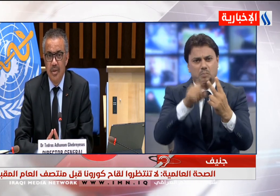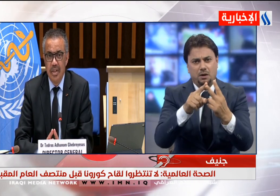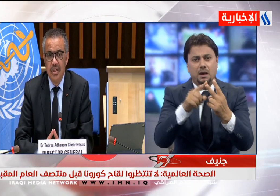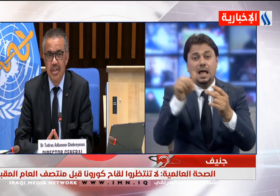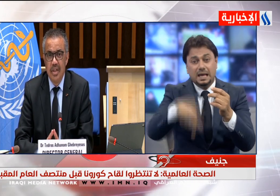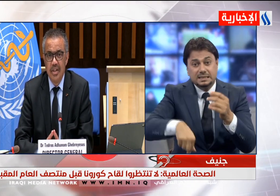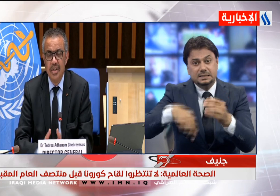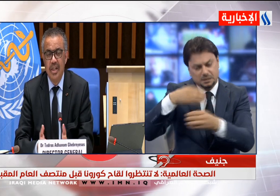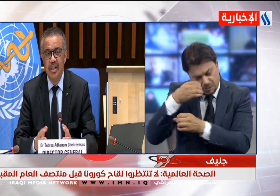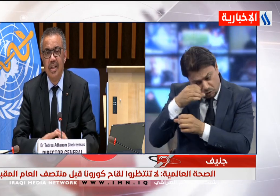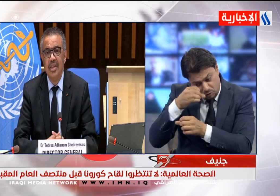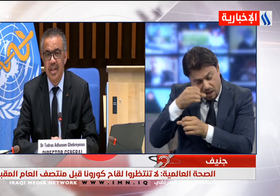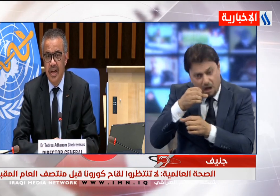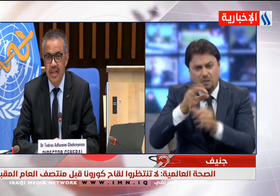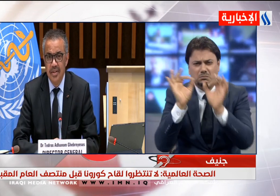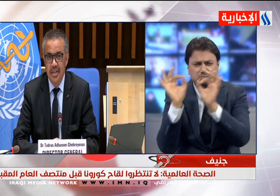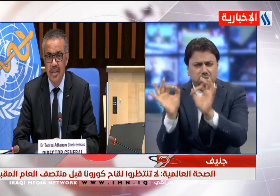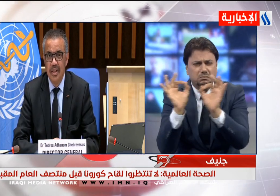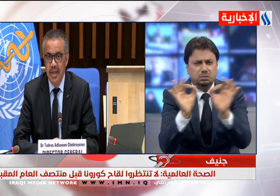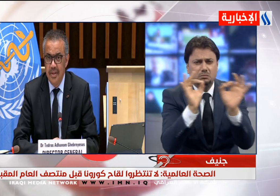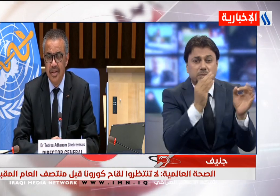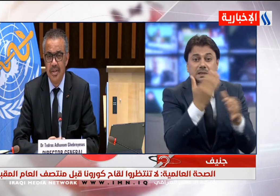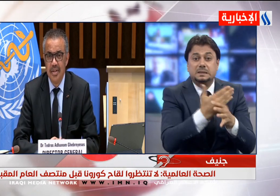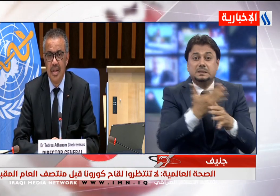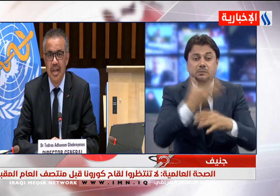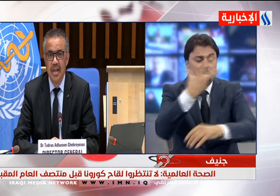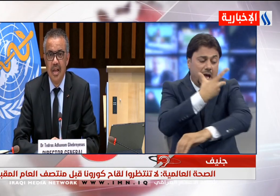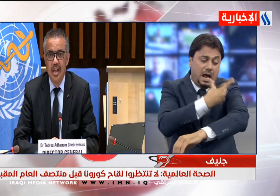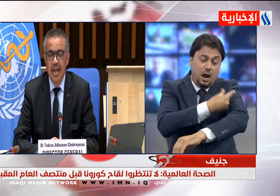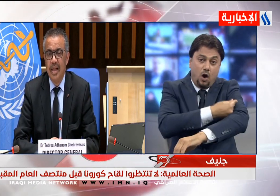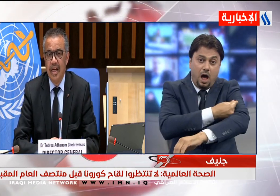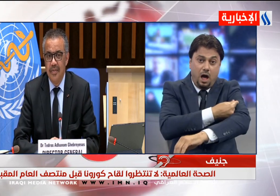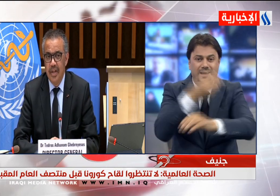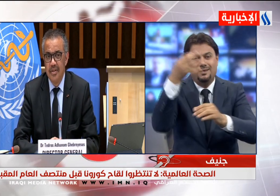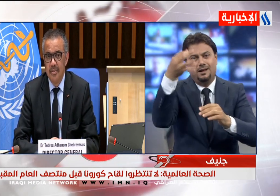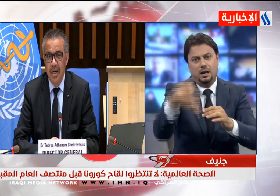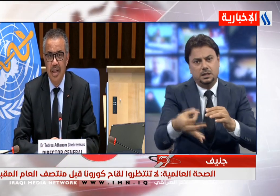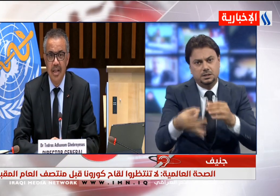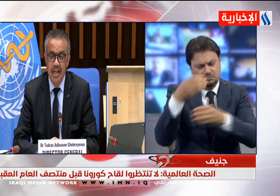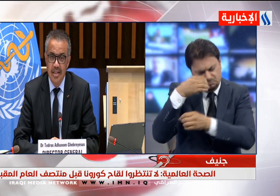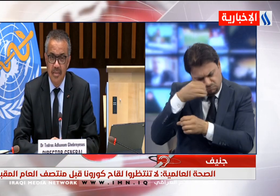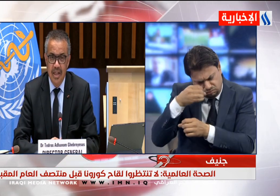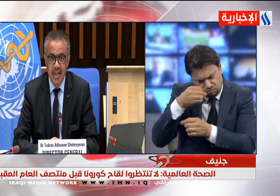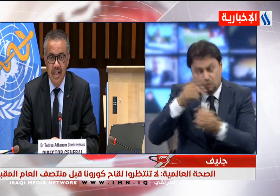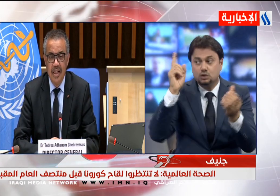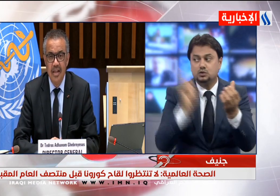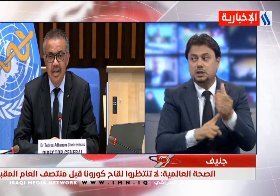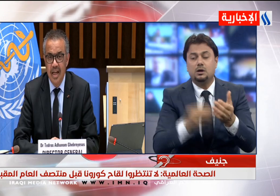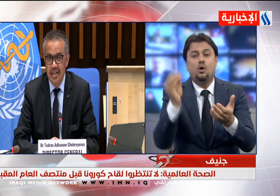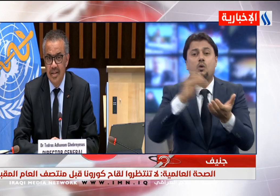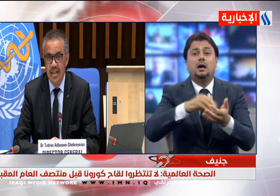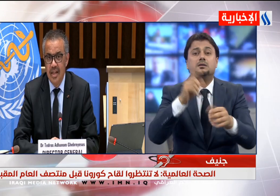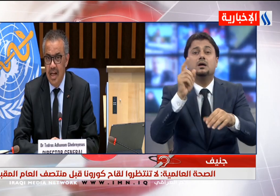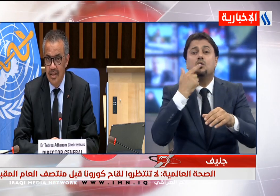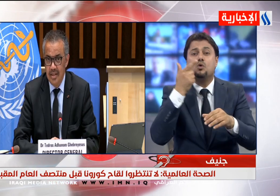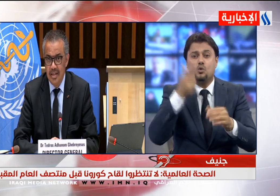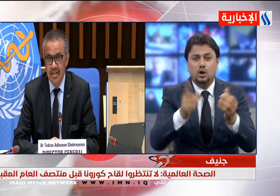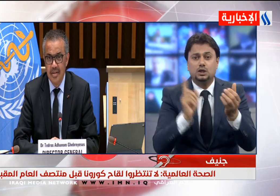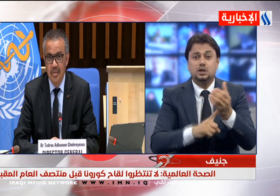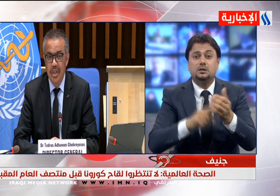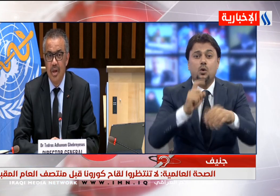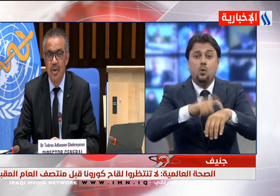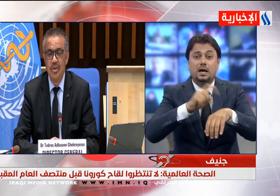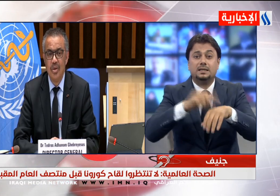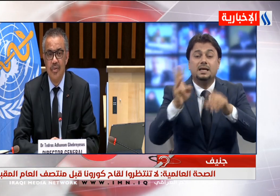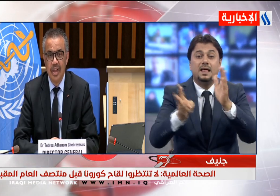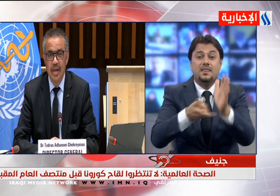دقيقة لتأكد من فعالية اللقاح وسلامة استخدامه مشيرة إلى أن المرحلة الثالثة يجب